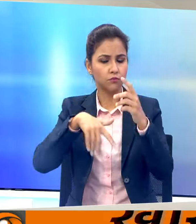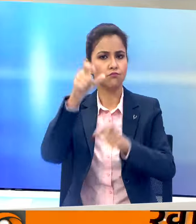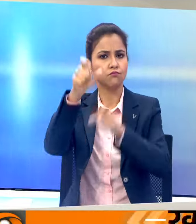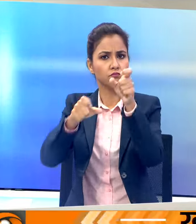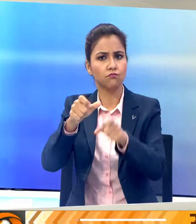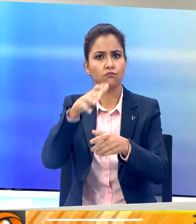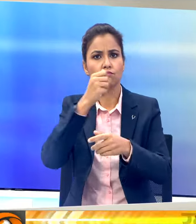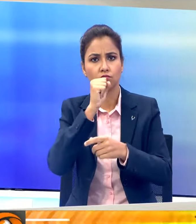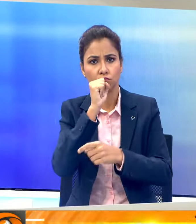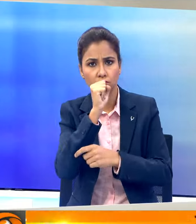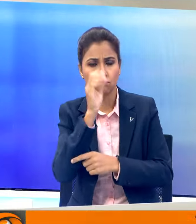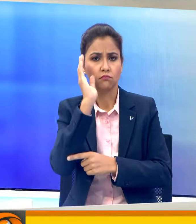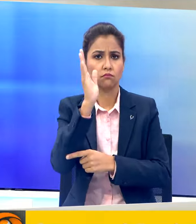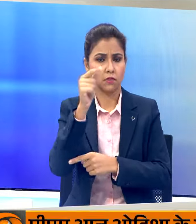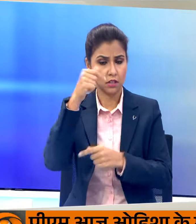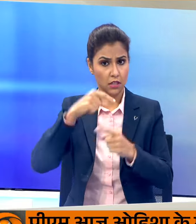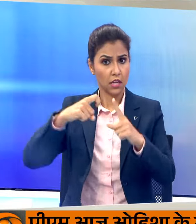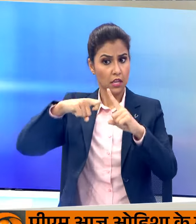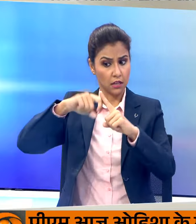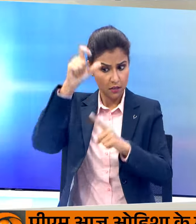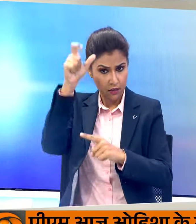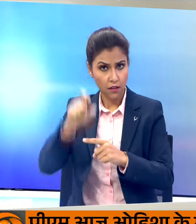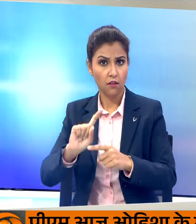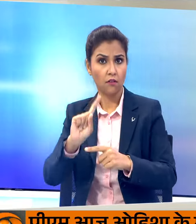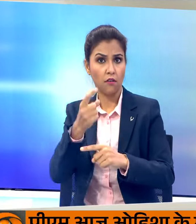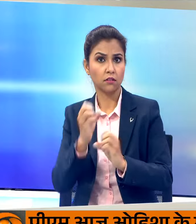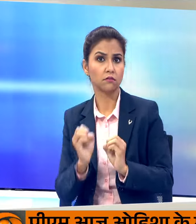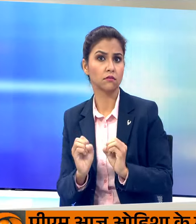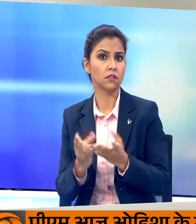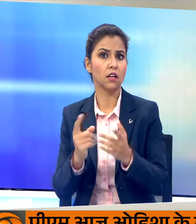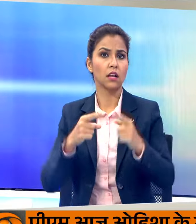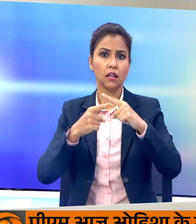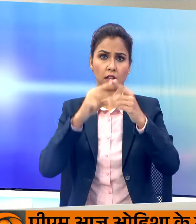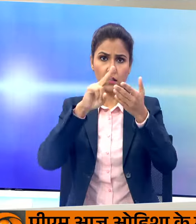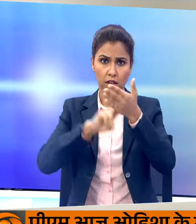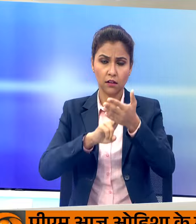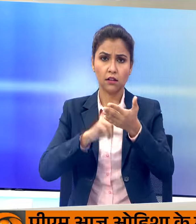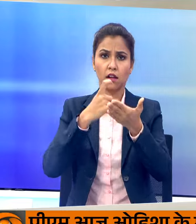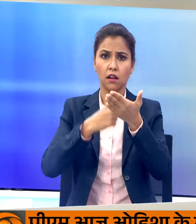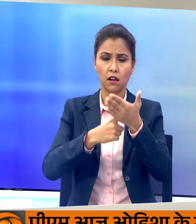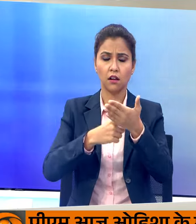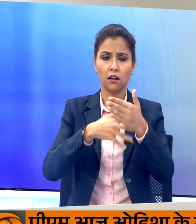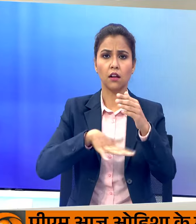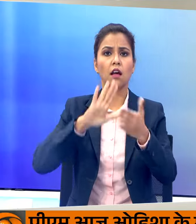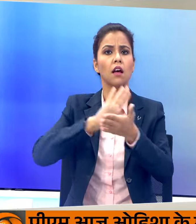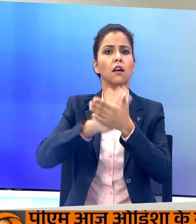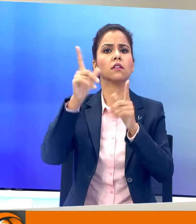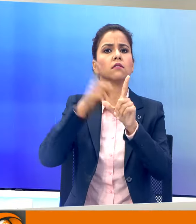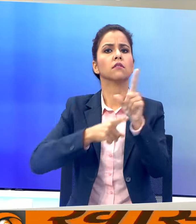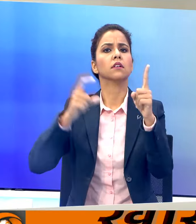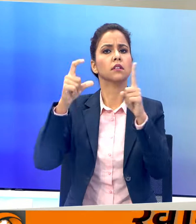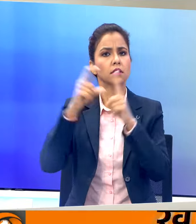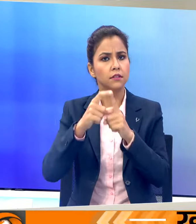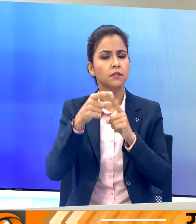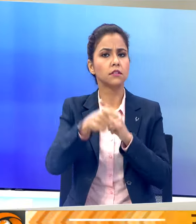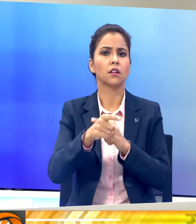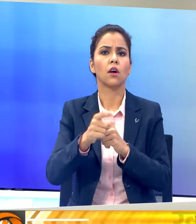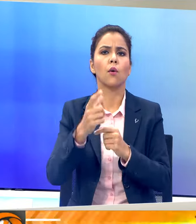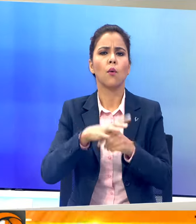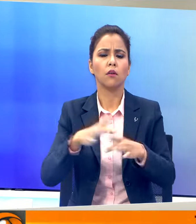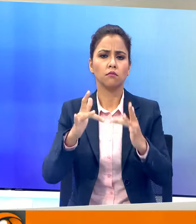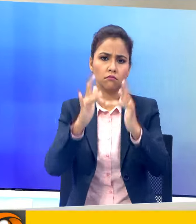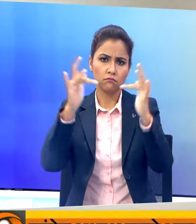अभाई करेंगे खडगे का दिन का पहला चुनावी कारेगरम तेलंगाना की राजधानी हैदराबाद में है जहां वो एक